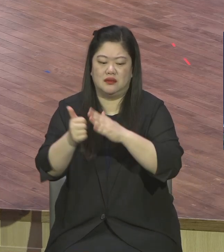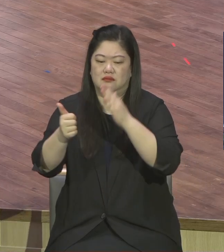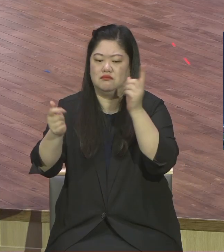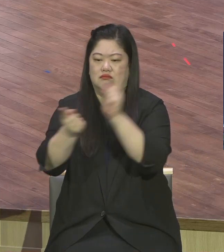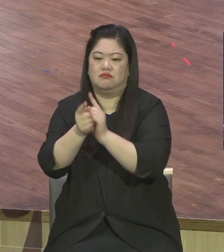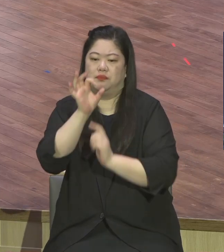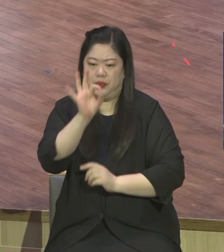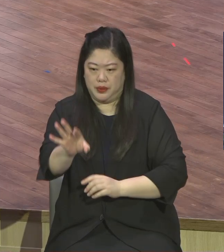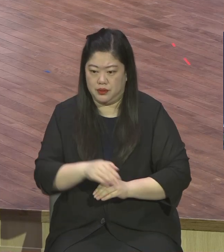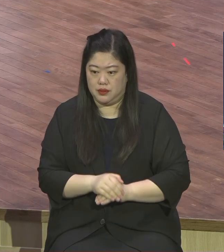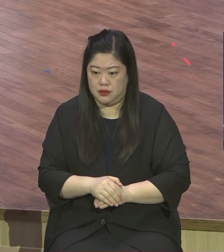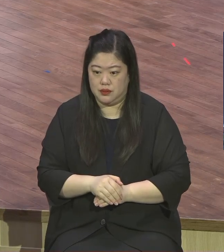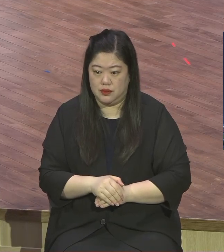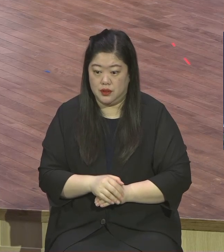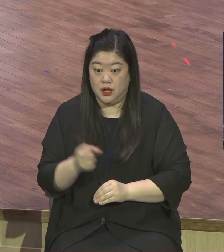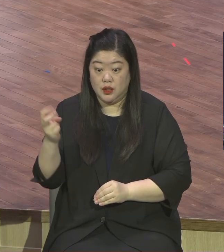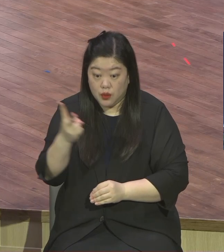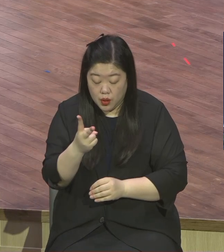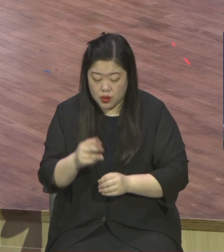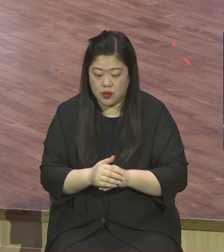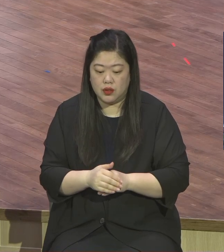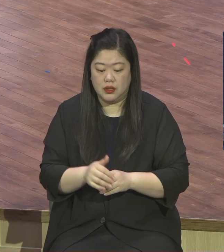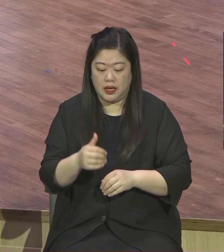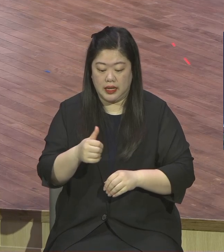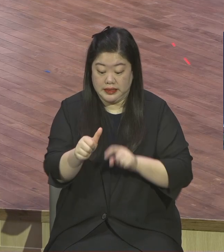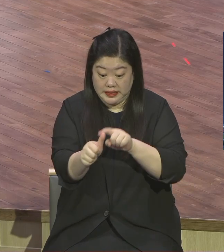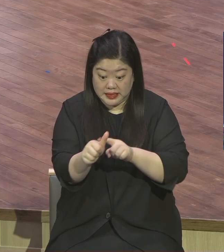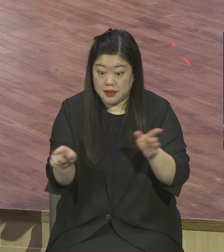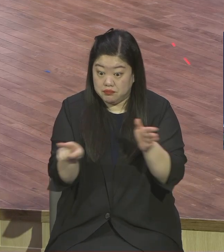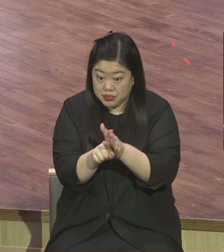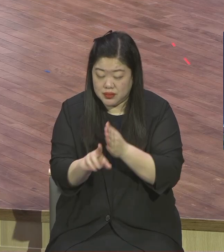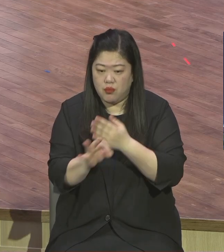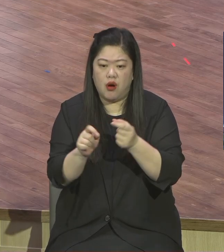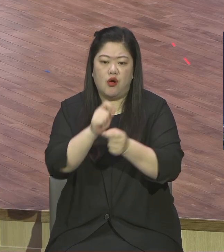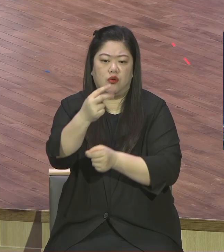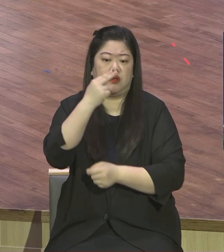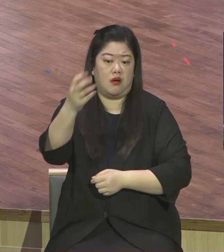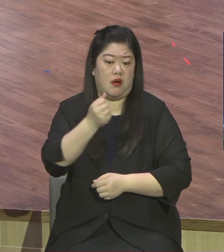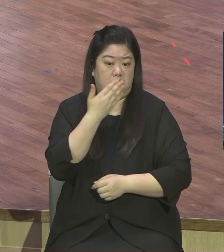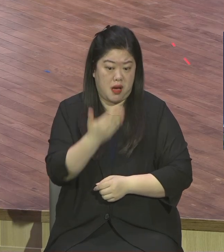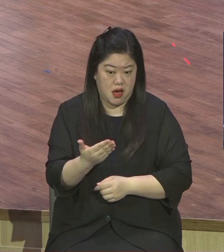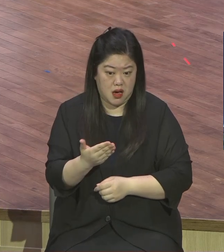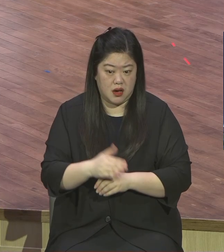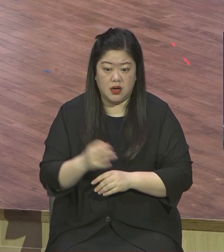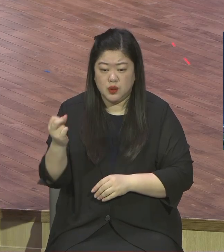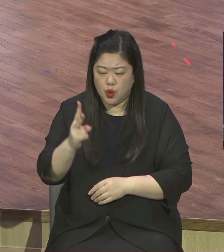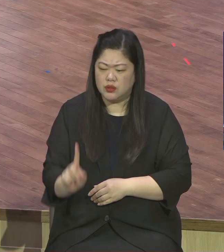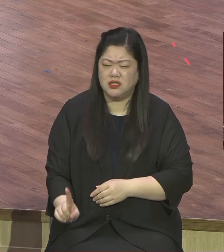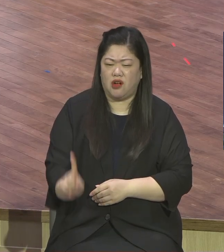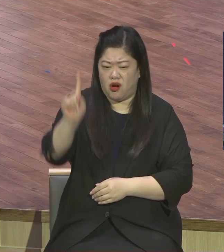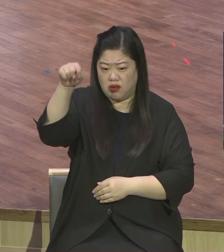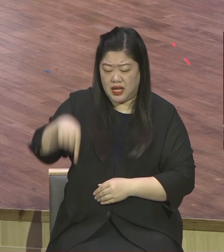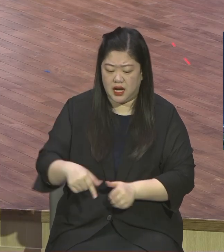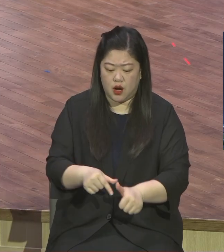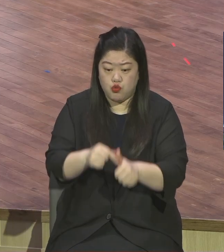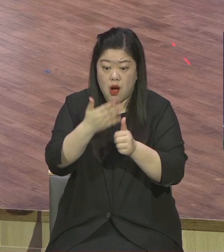영생없게 하려 하십니다 다른 이로서는 구원을 받을 수 없나니 선한 인간 구원하들 다른 이름을 다르게 우리에게 주신 적이